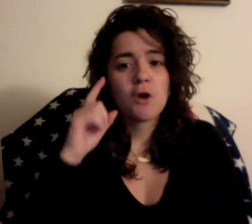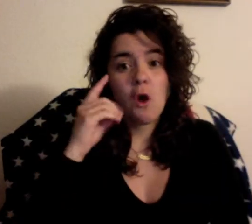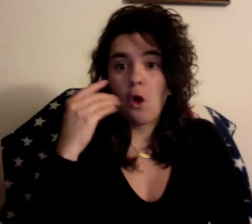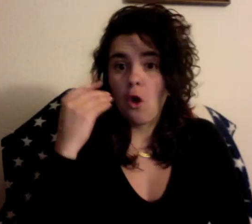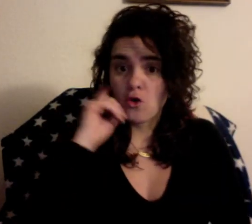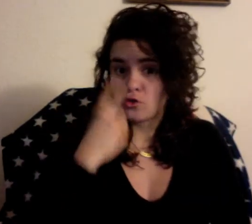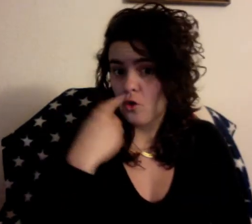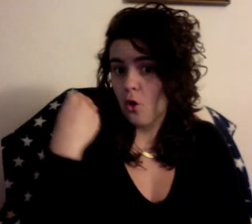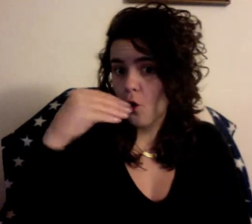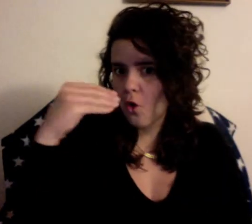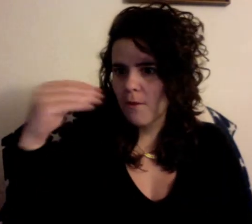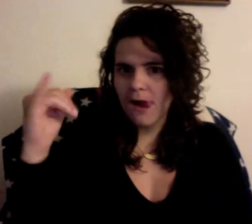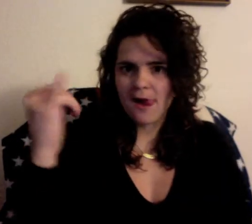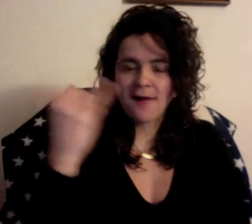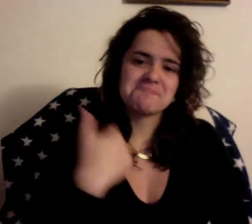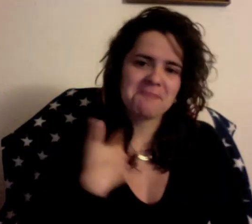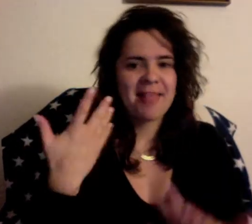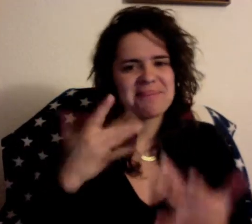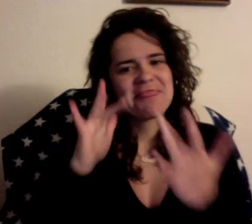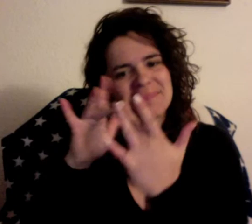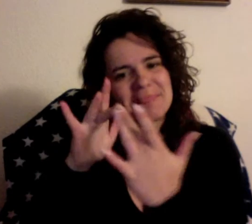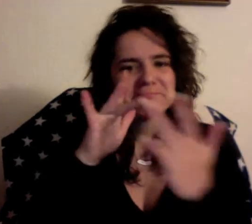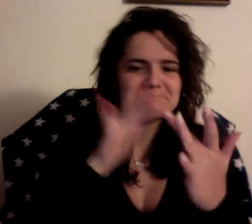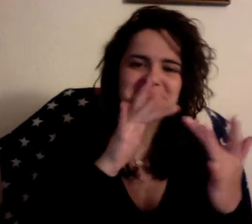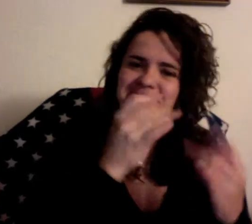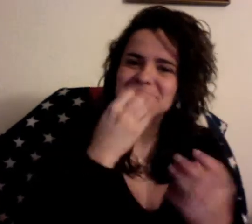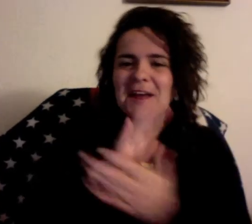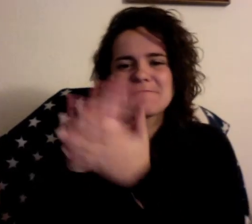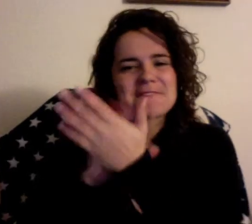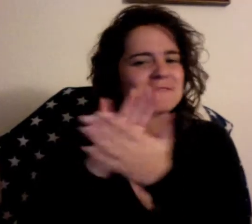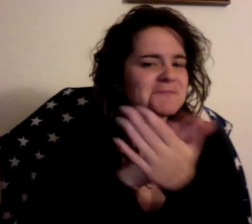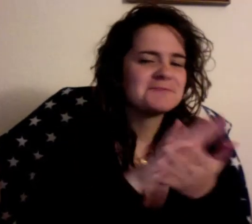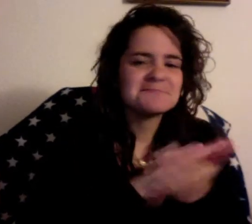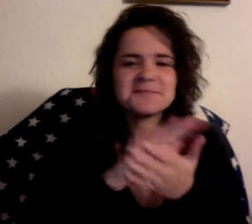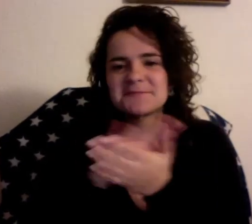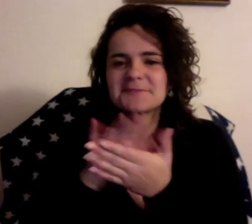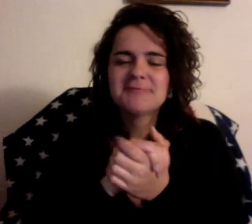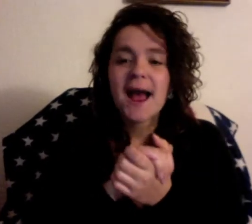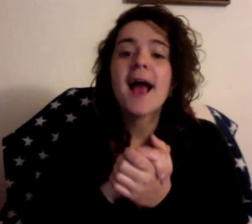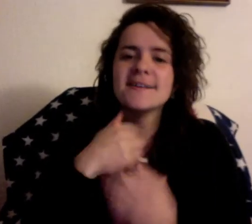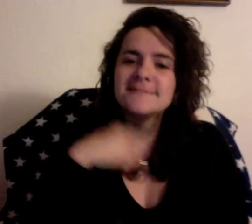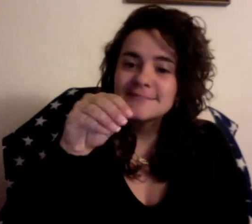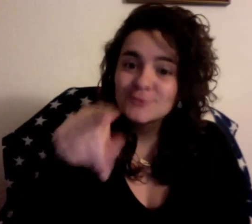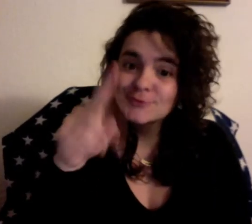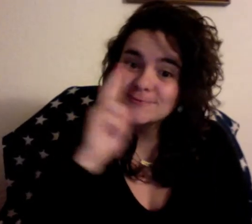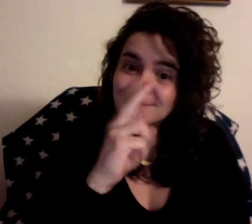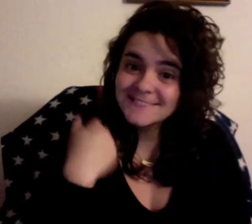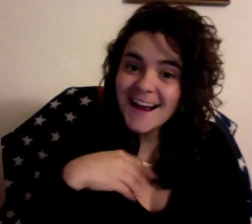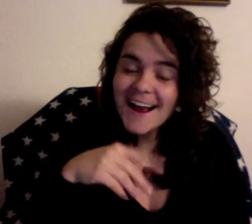Aquí... No sé muy bien qué hace Gary. Gary se tira todo lo que se mueve. Igual que Scott, pero Scott limpia. Scott es el que